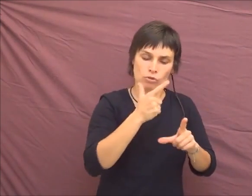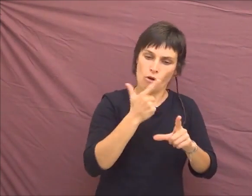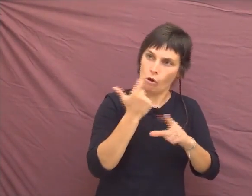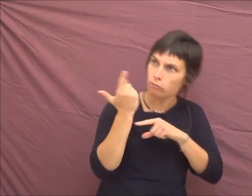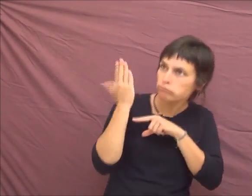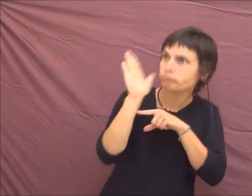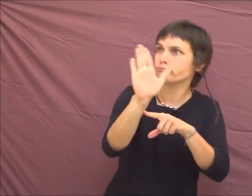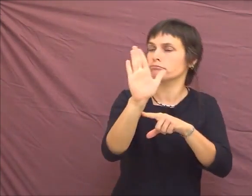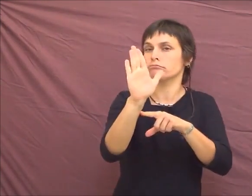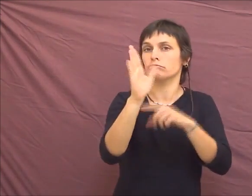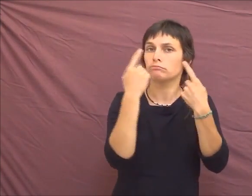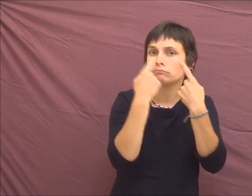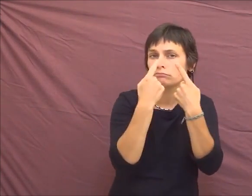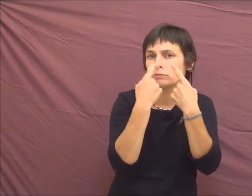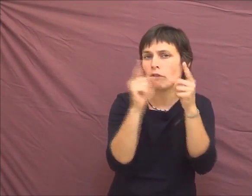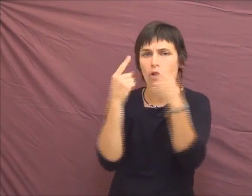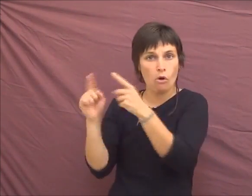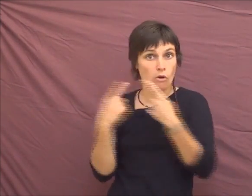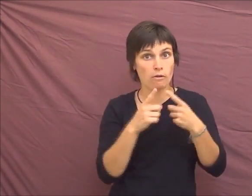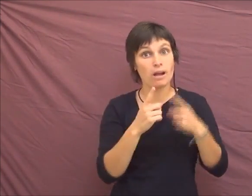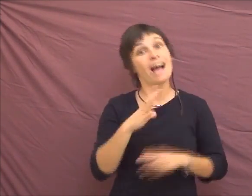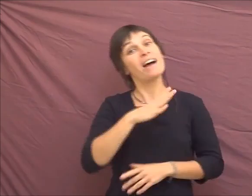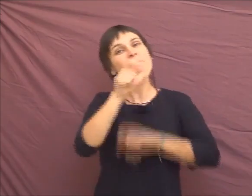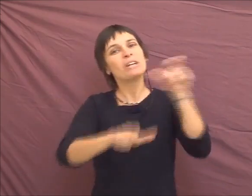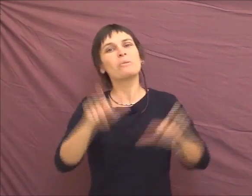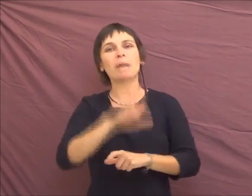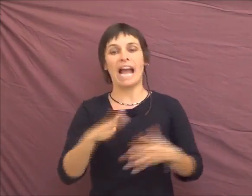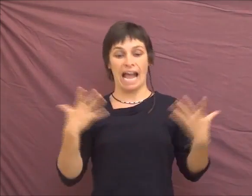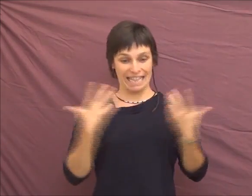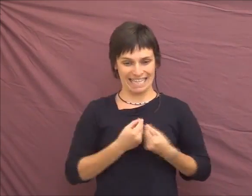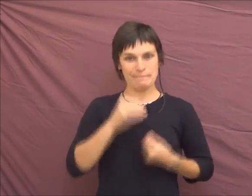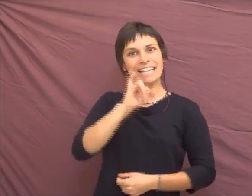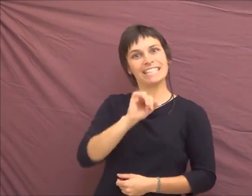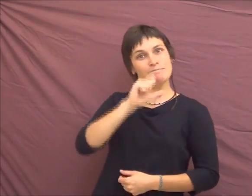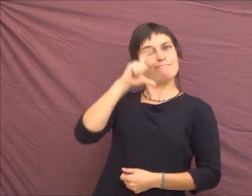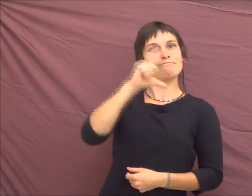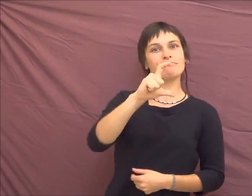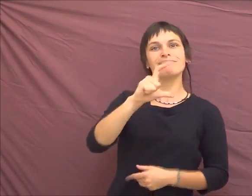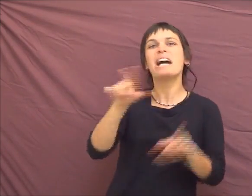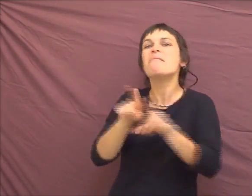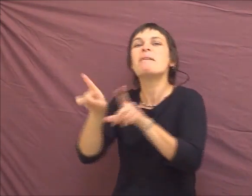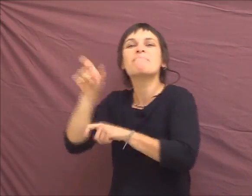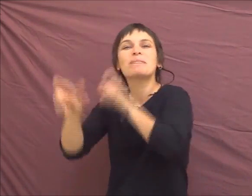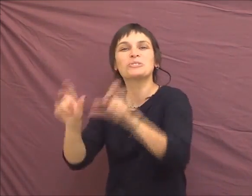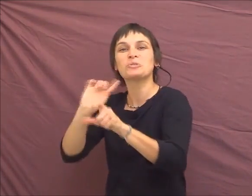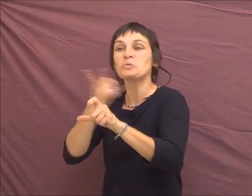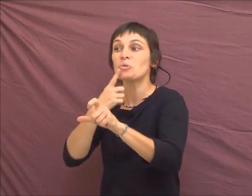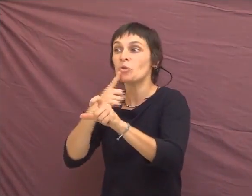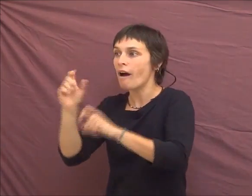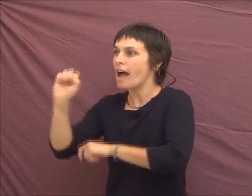Donc, il y a les intersexes avec un grand i, qui piqué la majuscule aux sourds, sauf que n pas un grand s, c'est un grand i, des personnes comme moi.